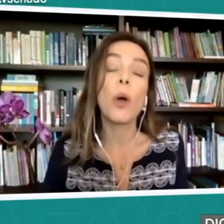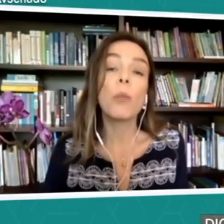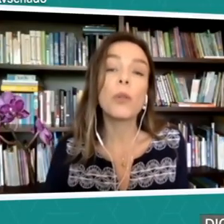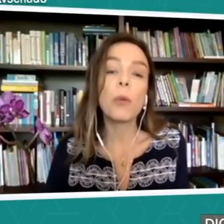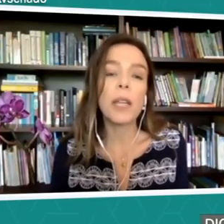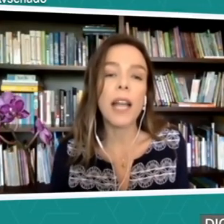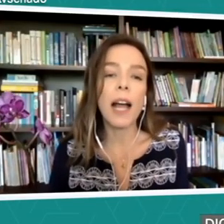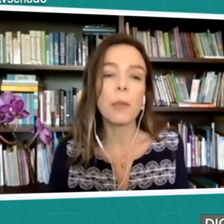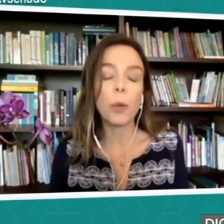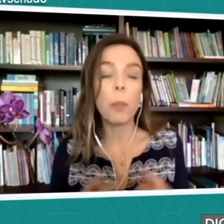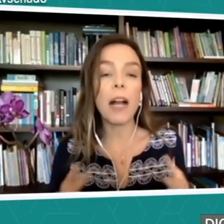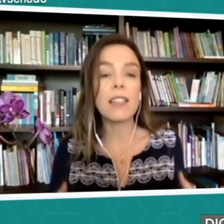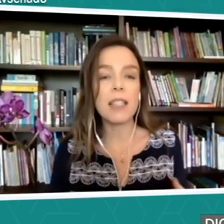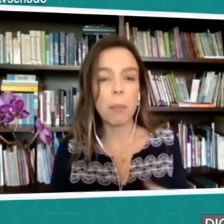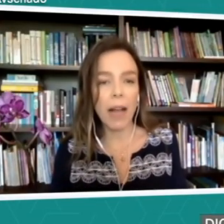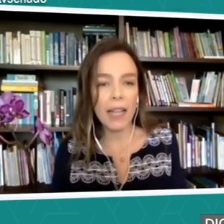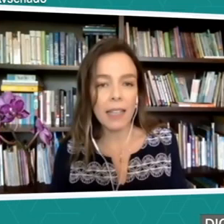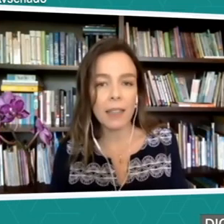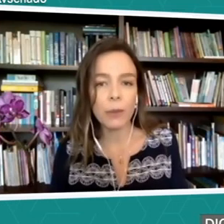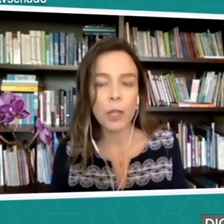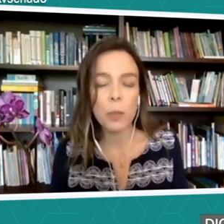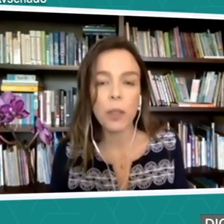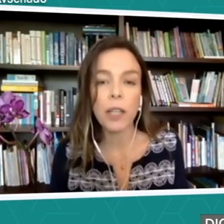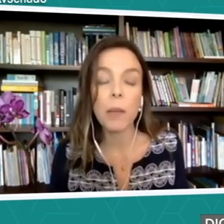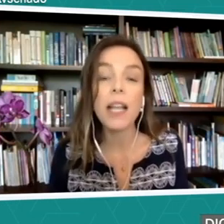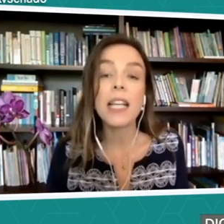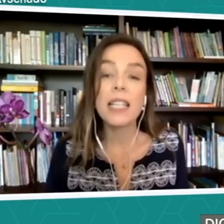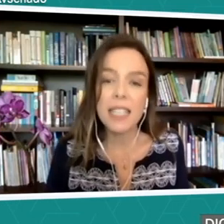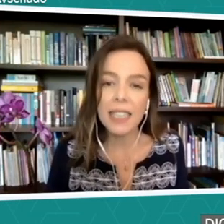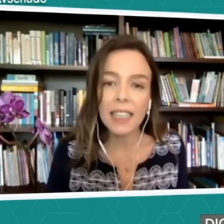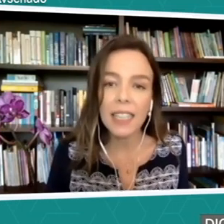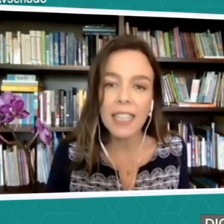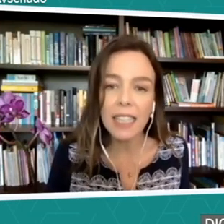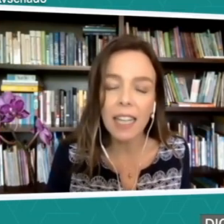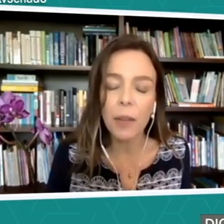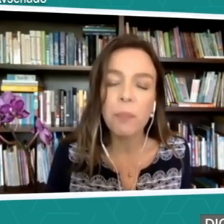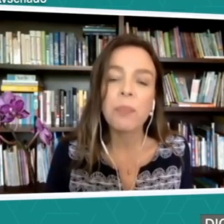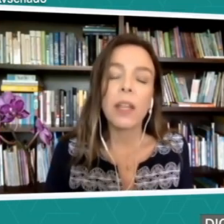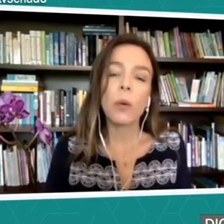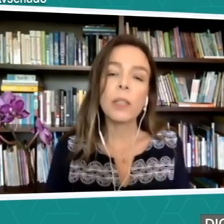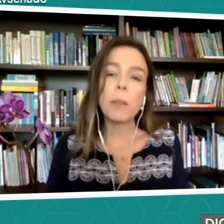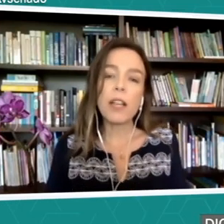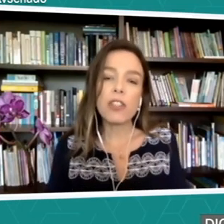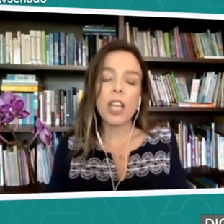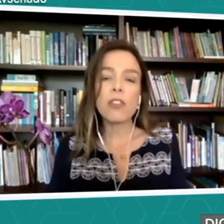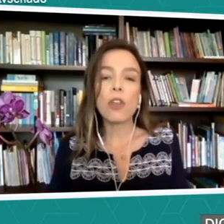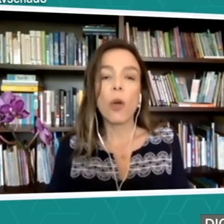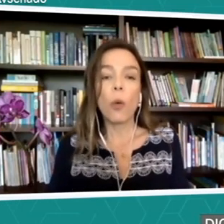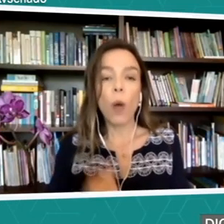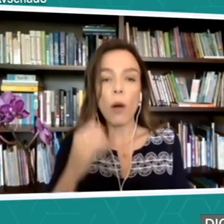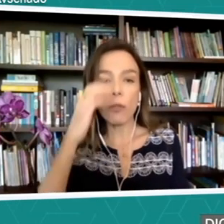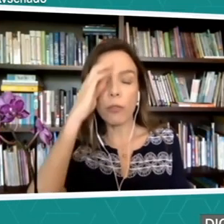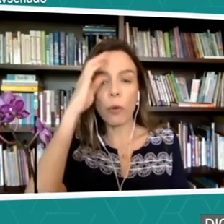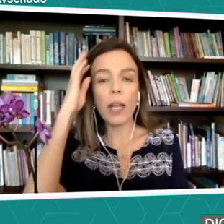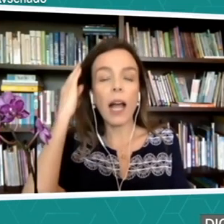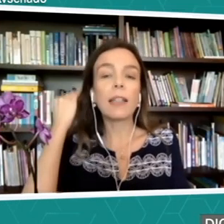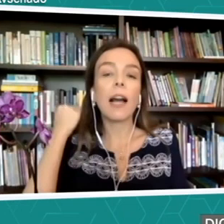Muito obrigada por participar aqui do nosso programa Cidadania. Rony para a gente qual foi a